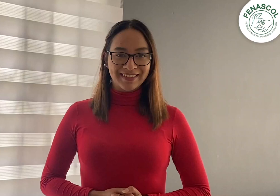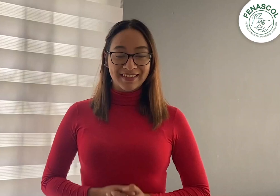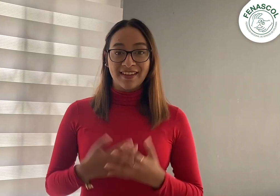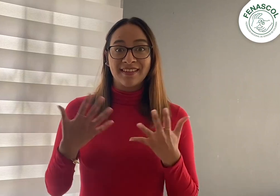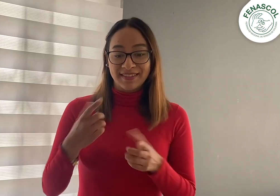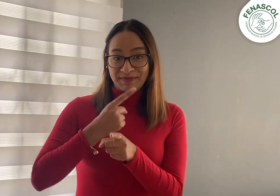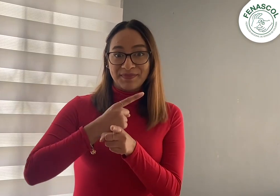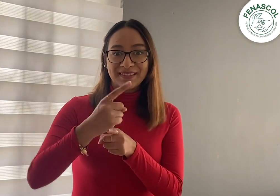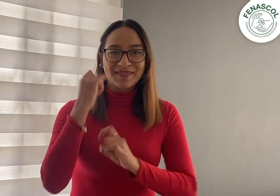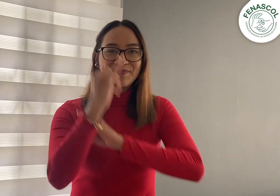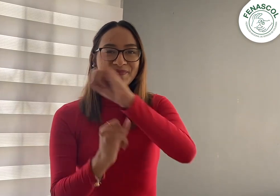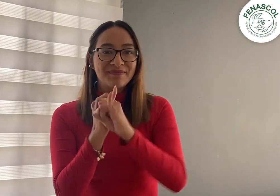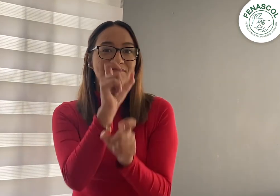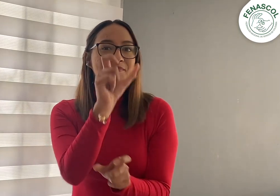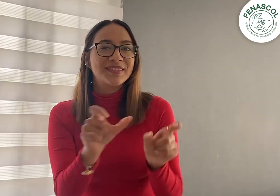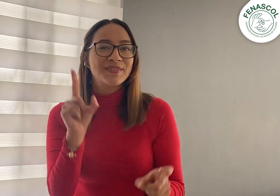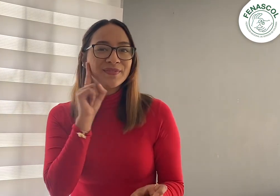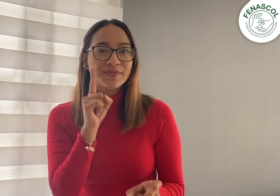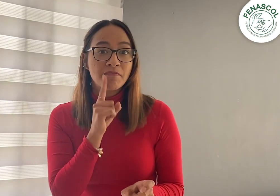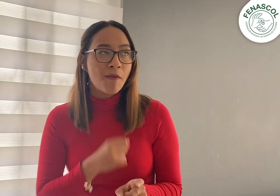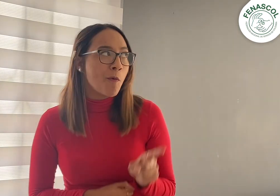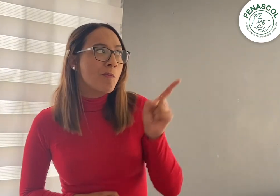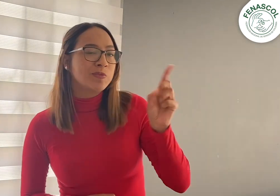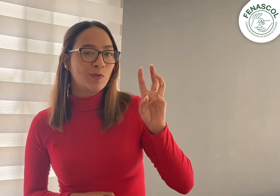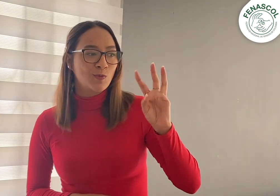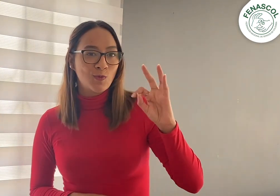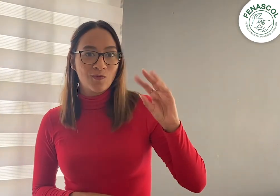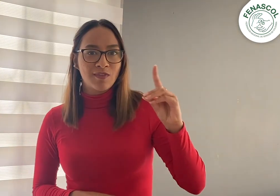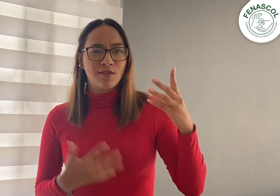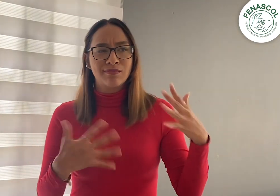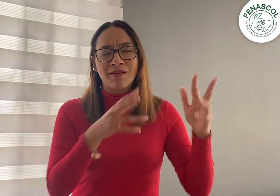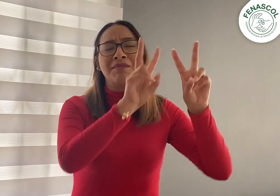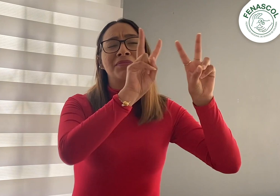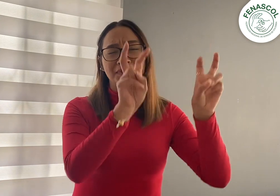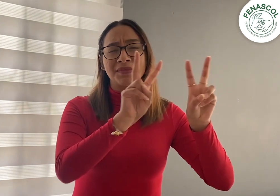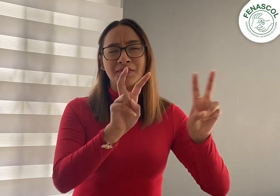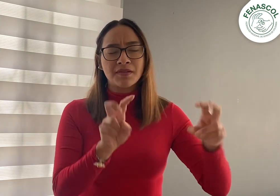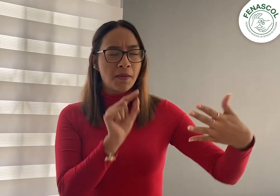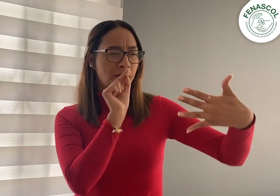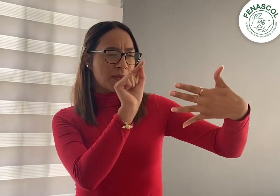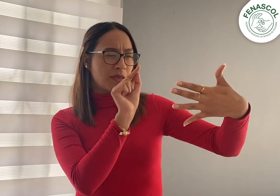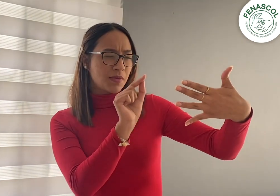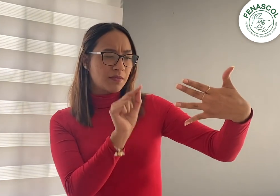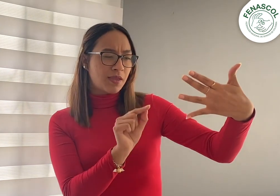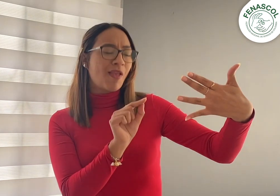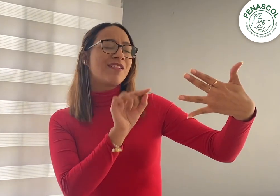En el marco de la Semana Internacional de las Personas Sordas, la Federación Mundial de Sordos aborda diferentes